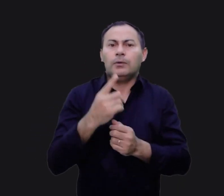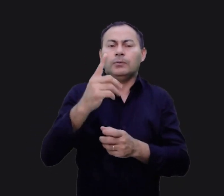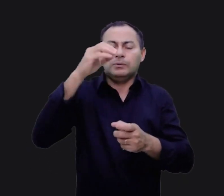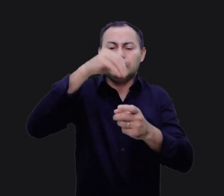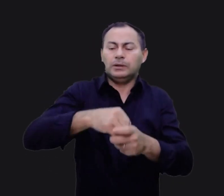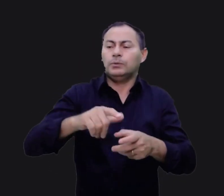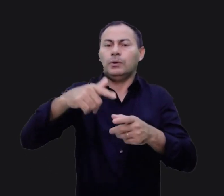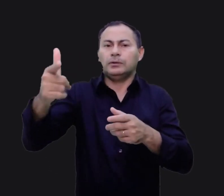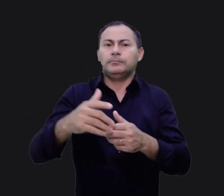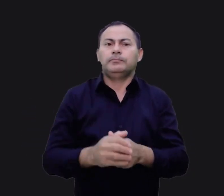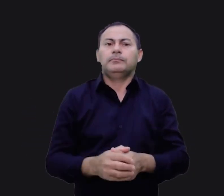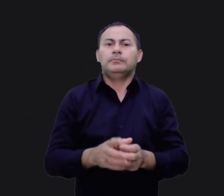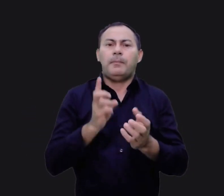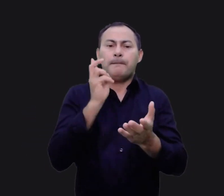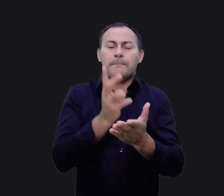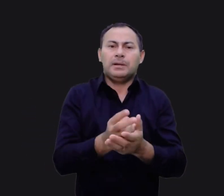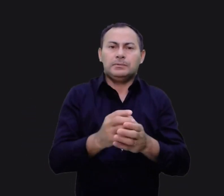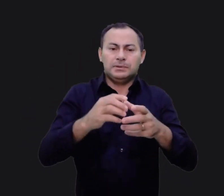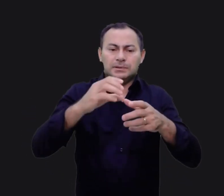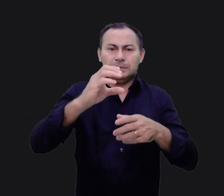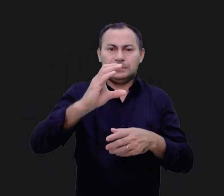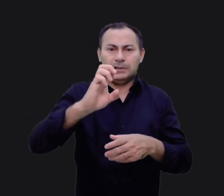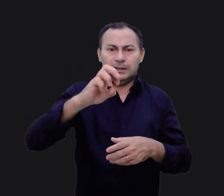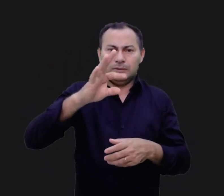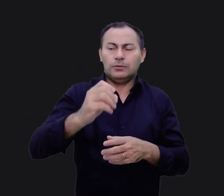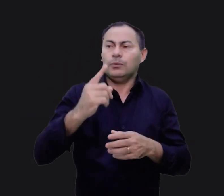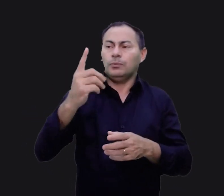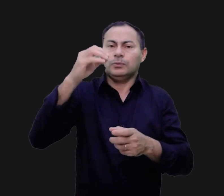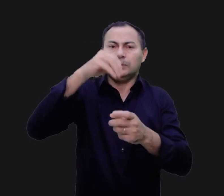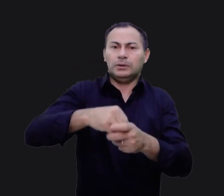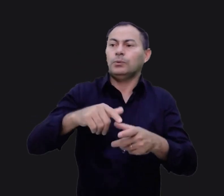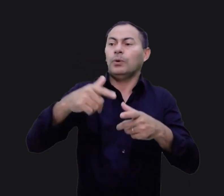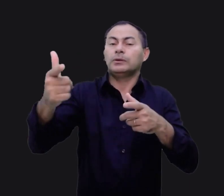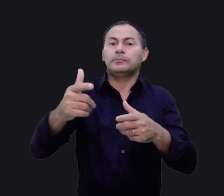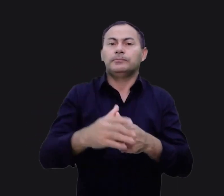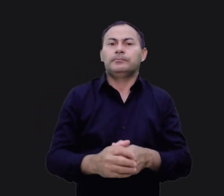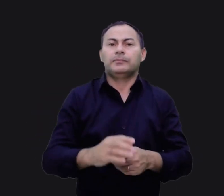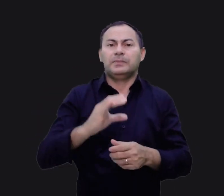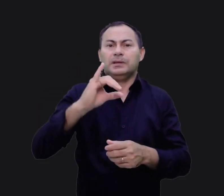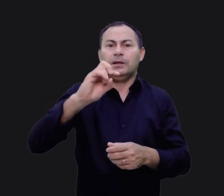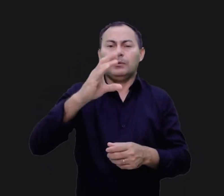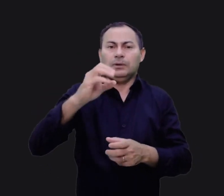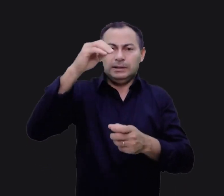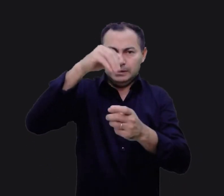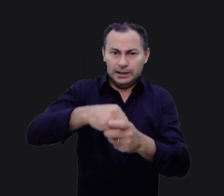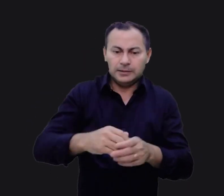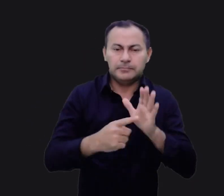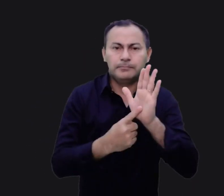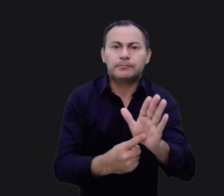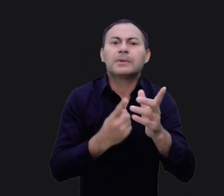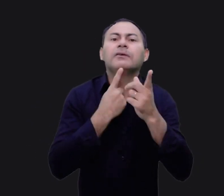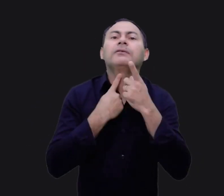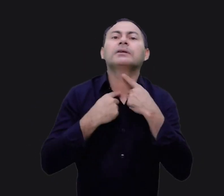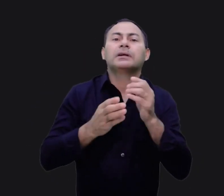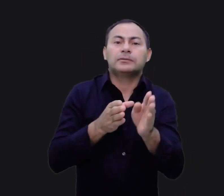um dentro do outro, com o mesmo centro. Dois círculos, um dentro do outro. O círculo interno representa a vontade